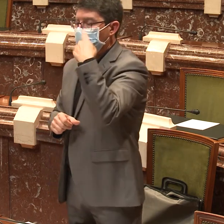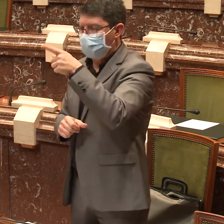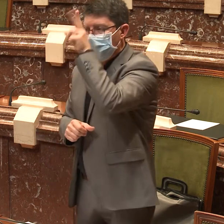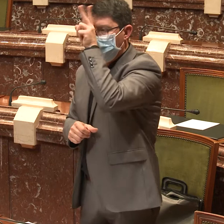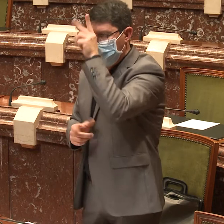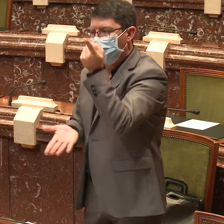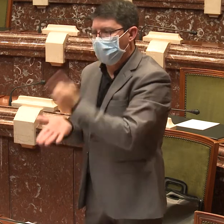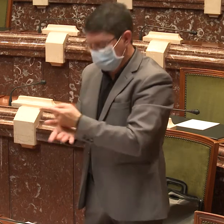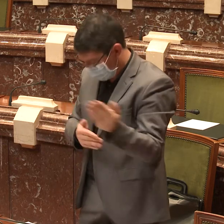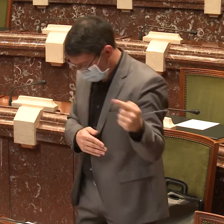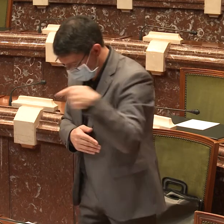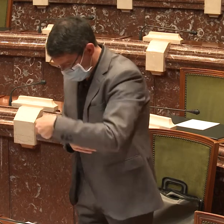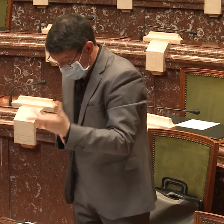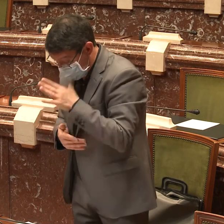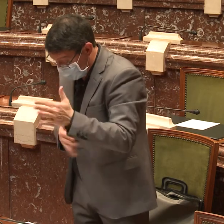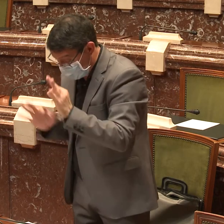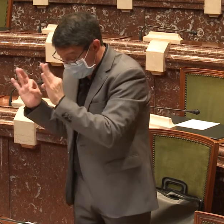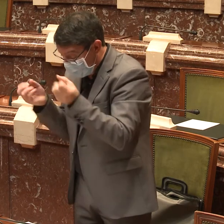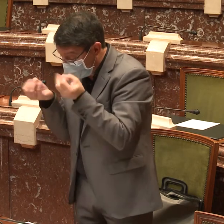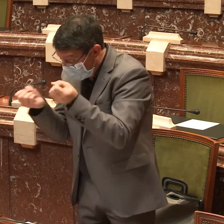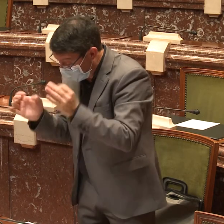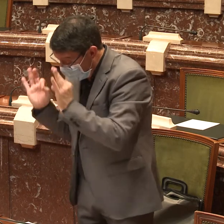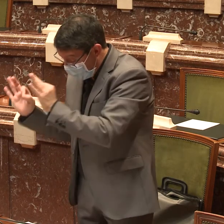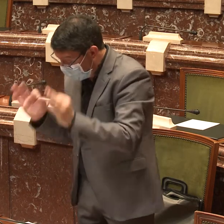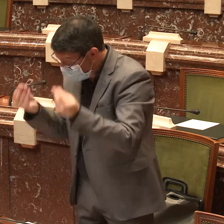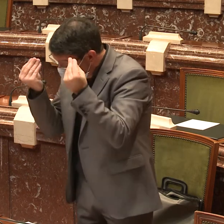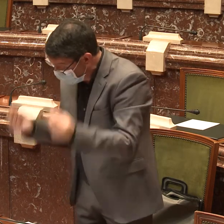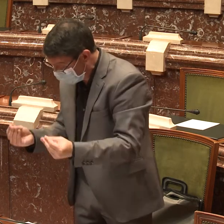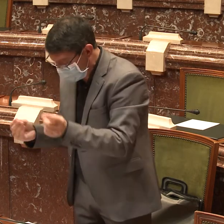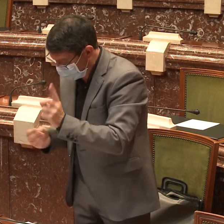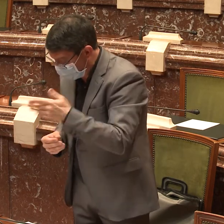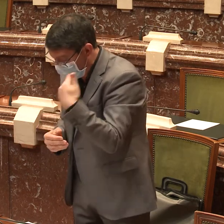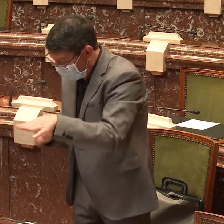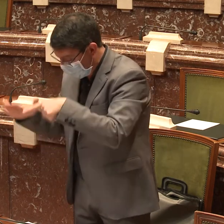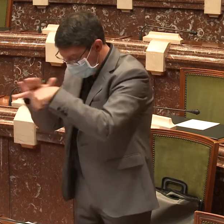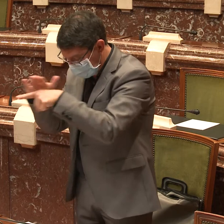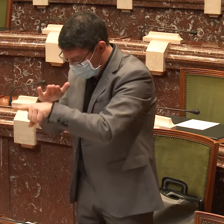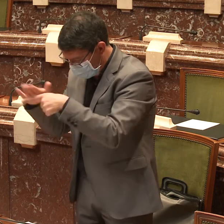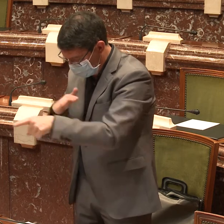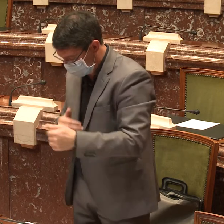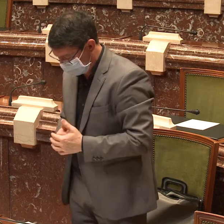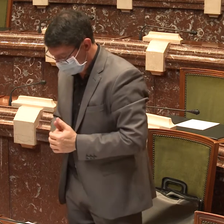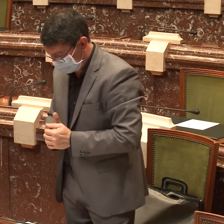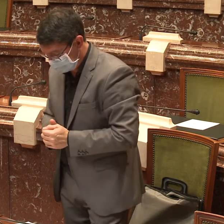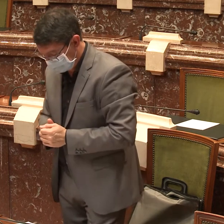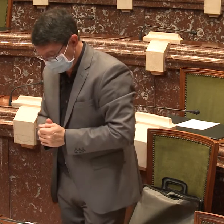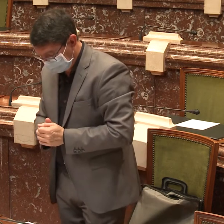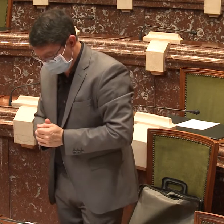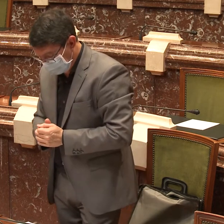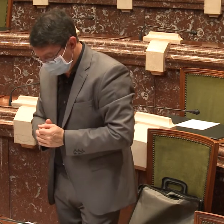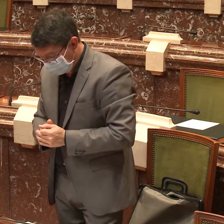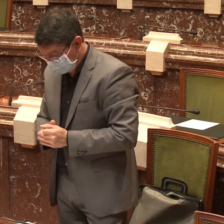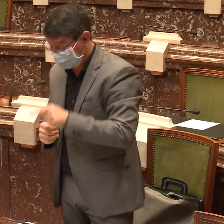informados ni sobre la dosificación ni sobre los posibles efectos secundarios. Y los pacientes sordos que han ingresado en un hospital y reciben una mala